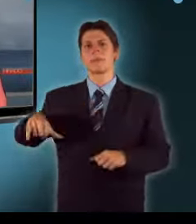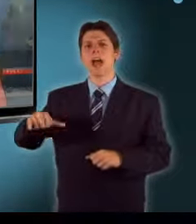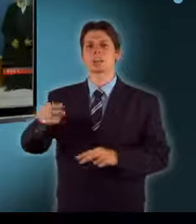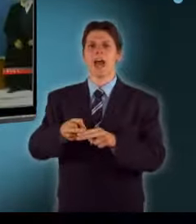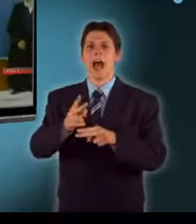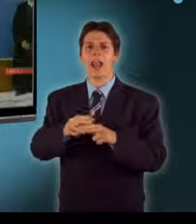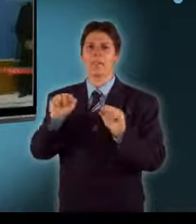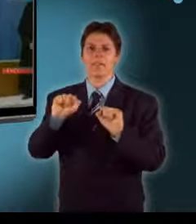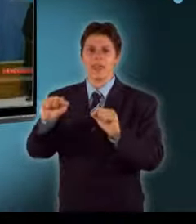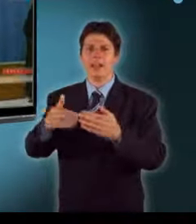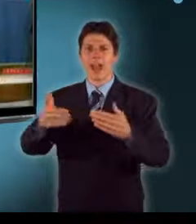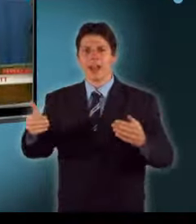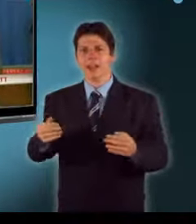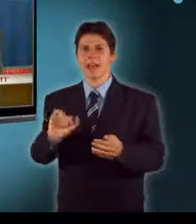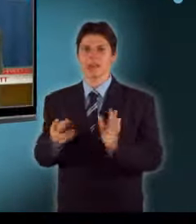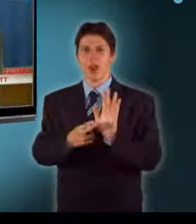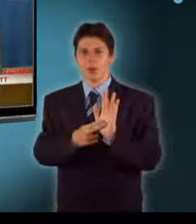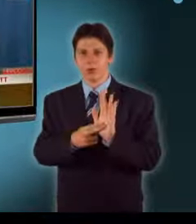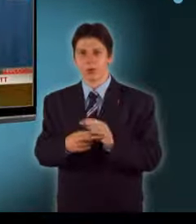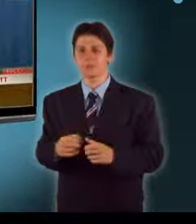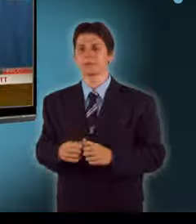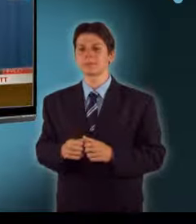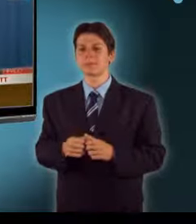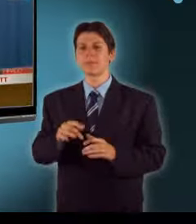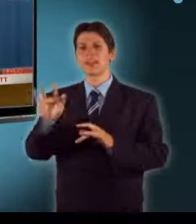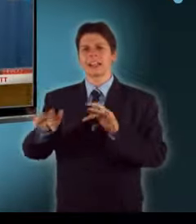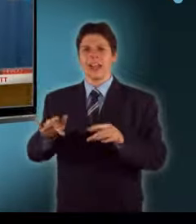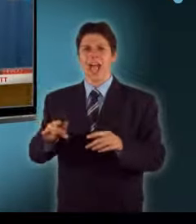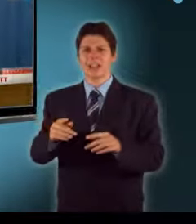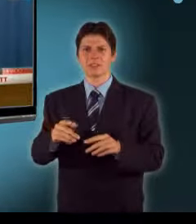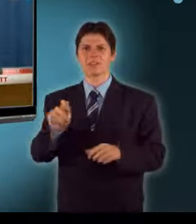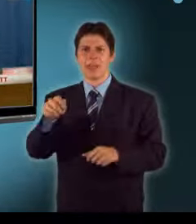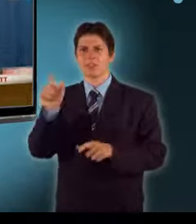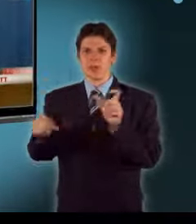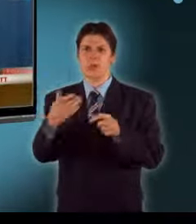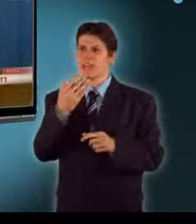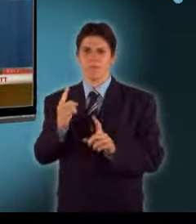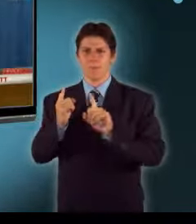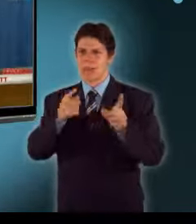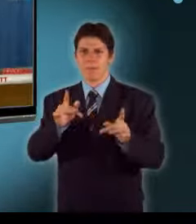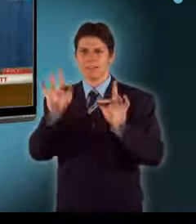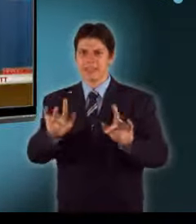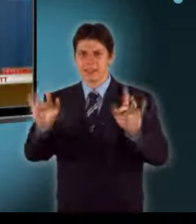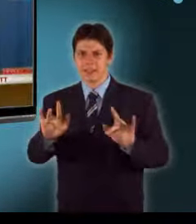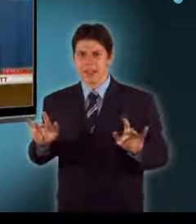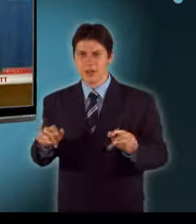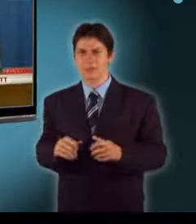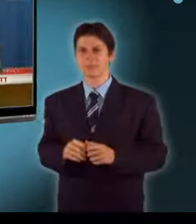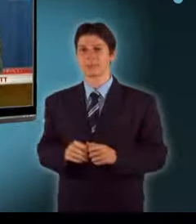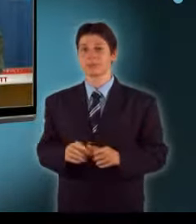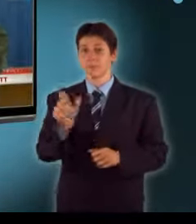Több ellenzéki és mérséket képviselő nem vett részt a szertartáson. Ahmadinejadot június közepén